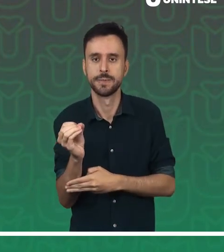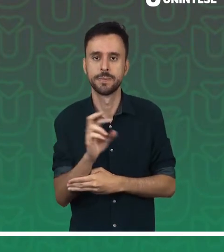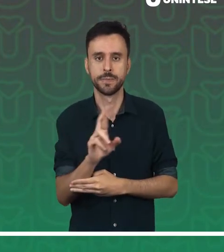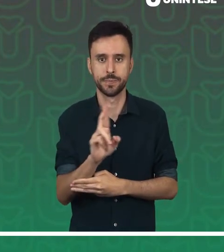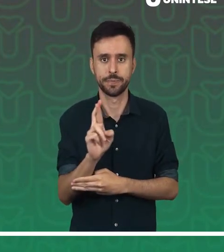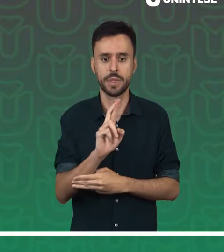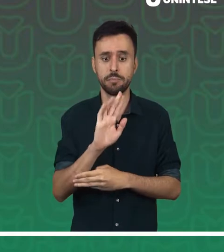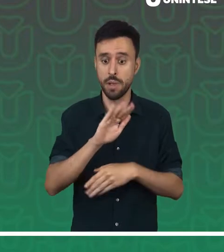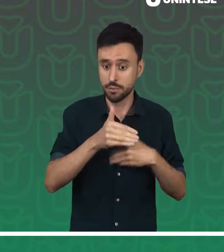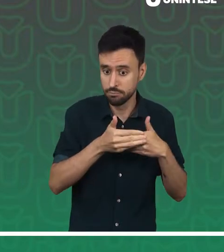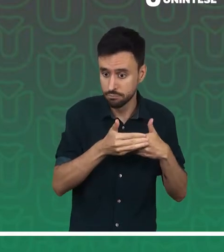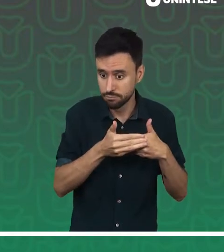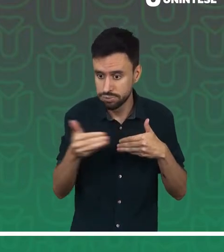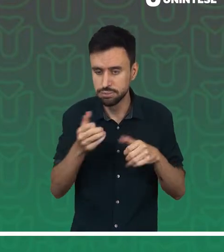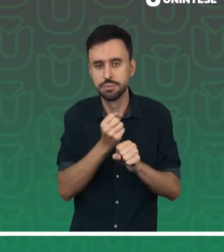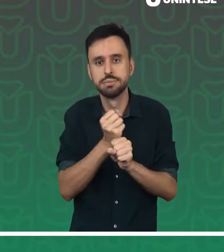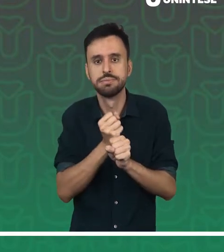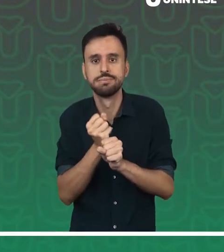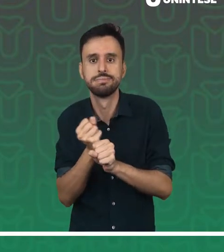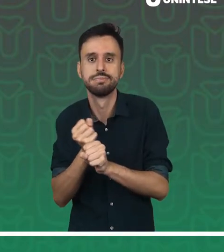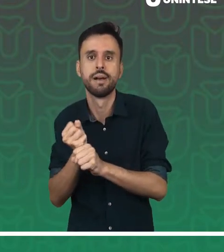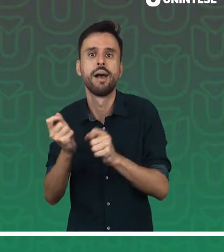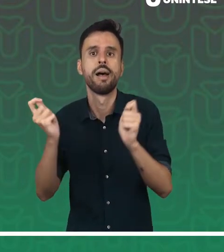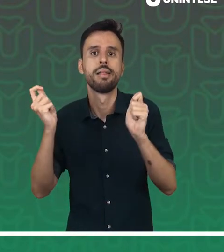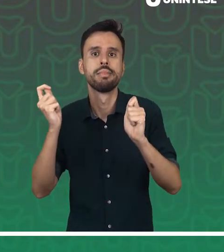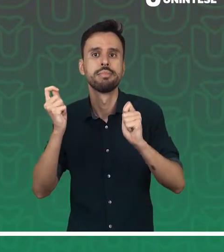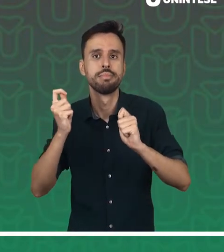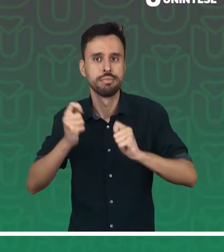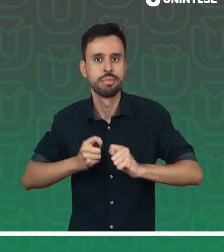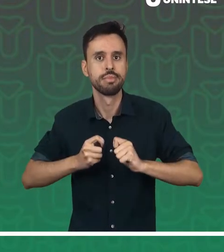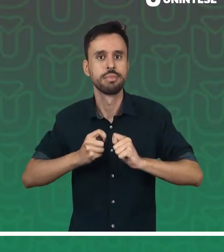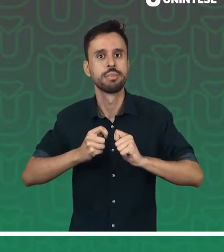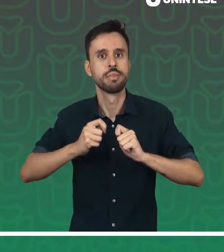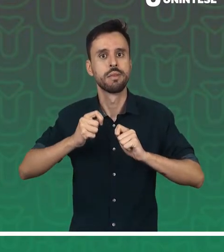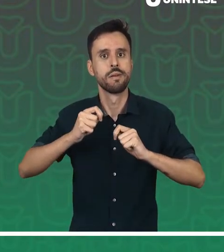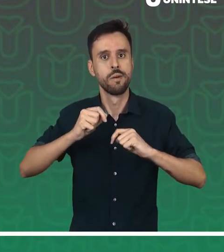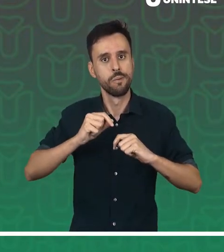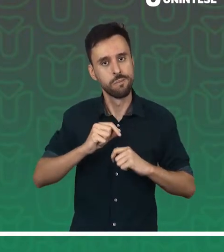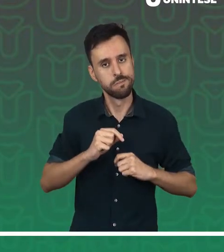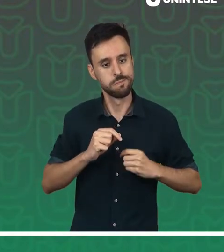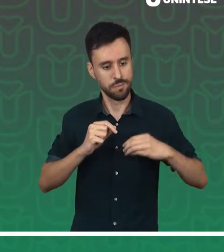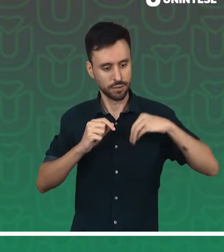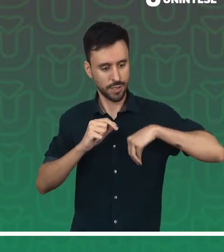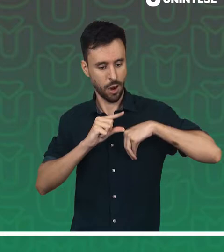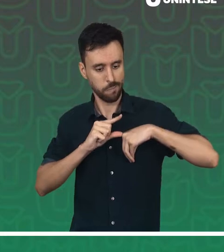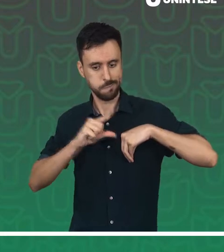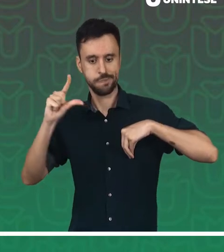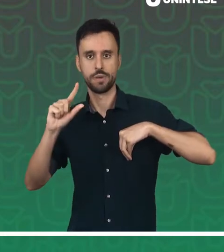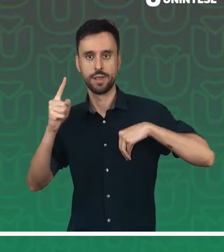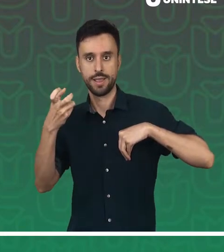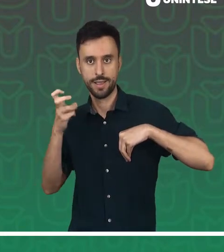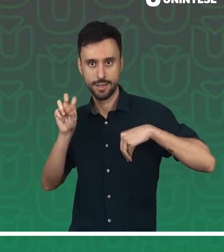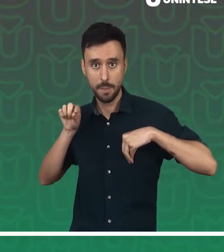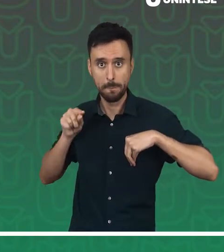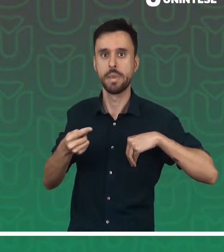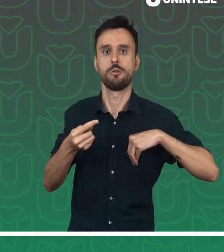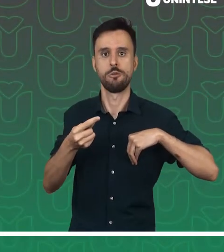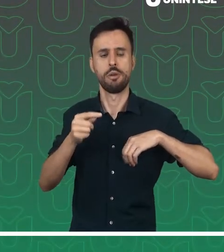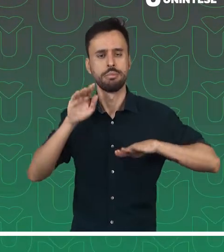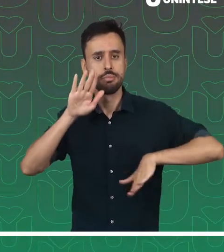mas com o passar do tempo, entretanto, é possível superar os R$ 15.000 mensais de salário. Isso